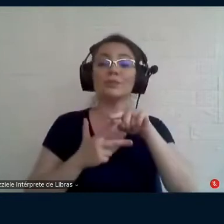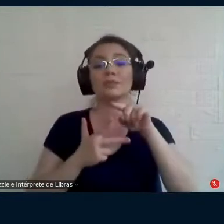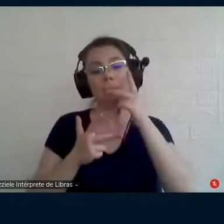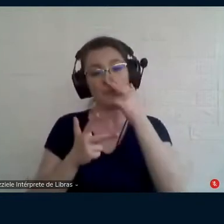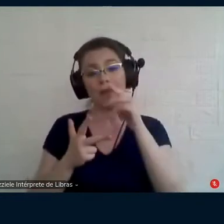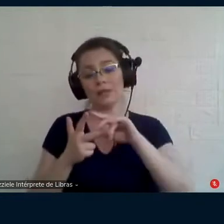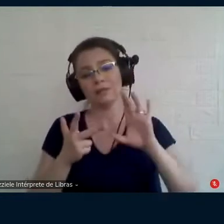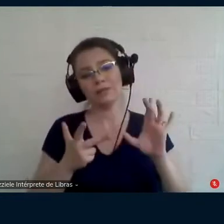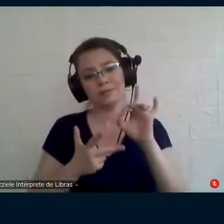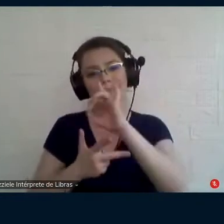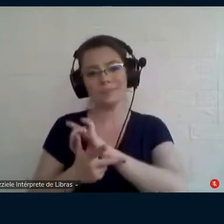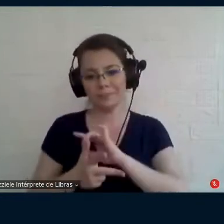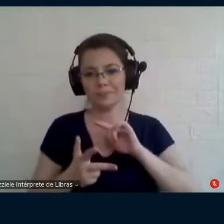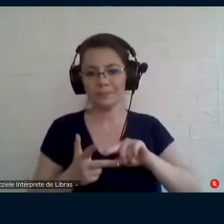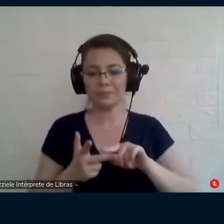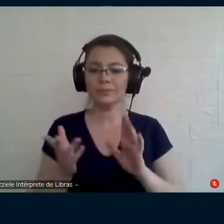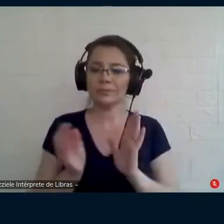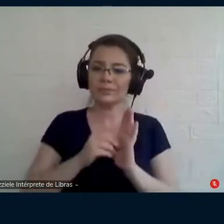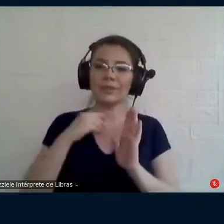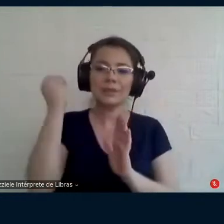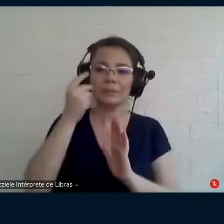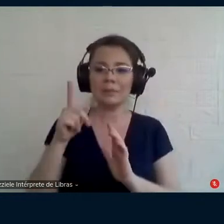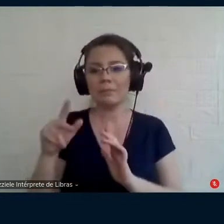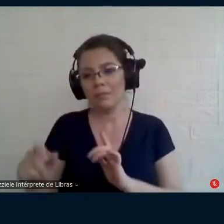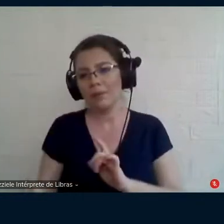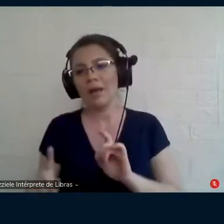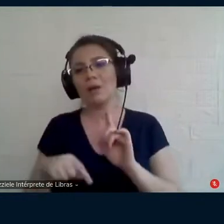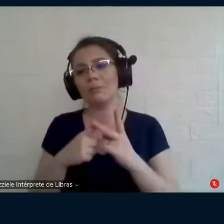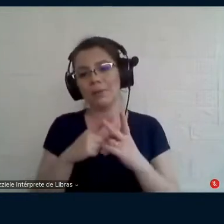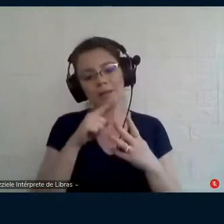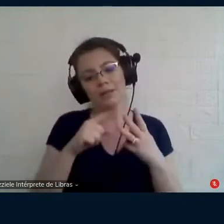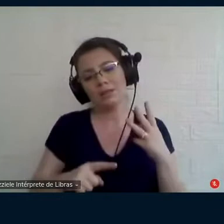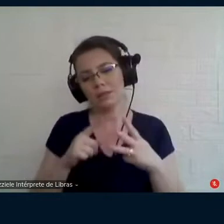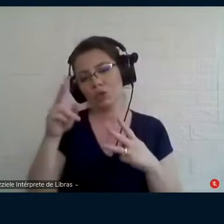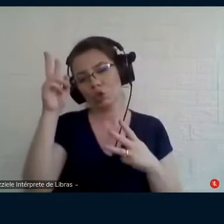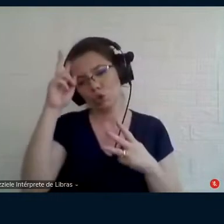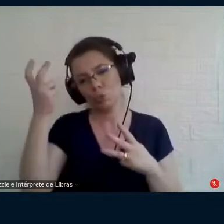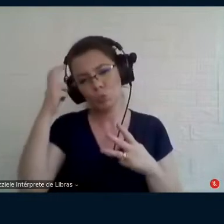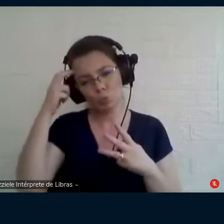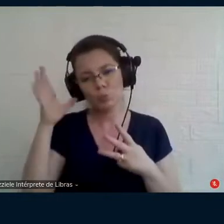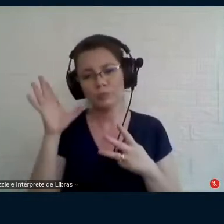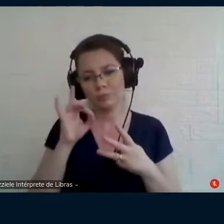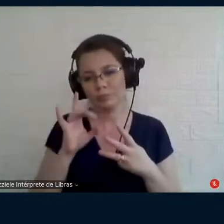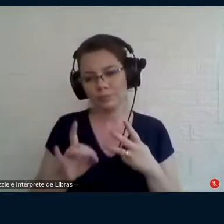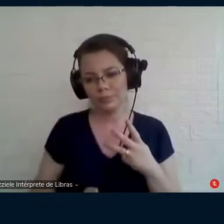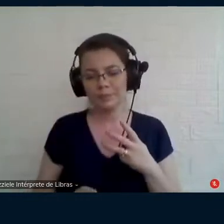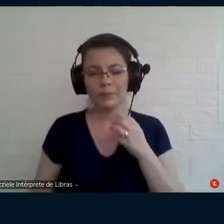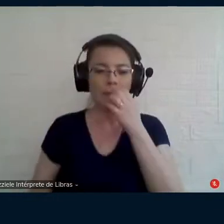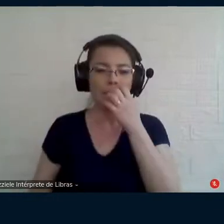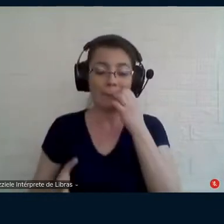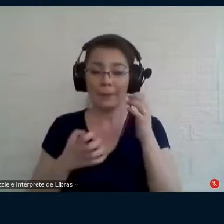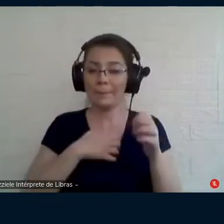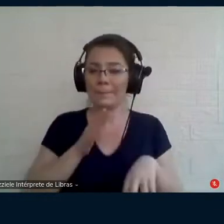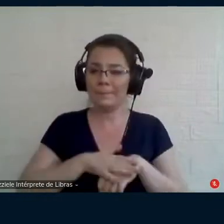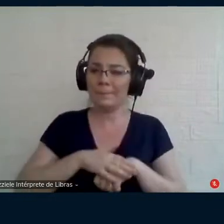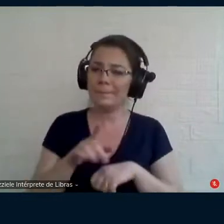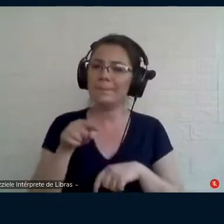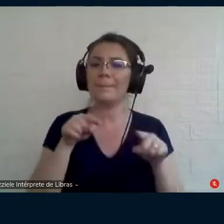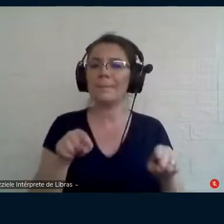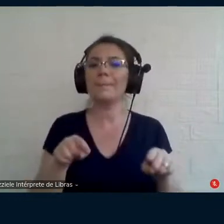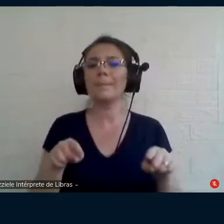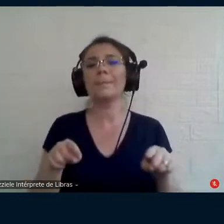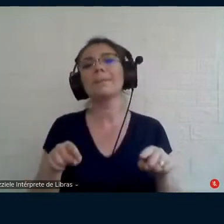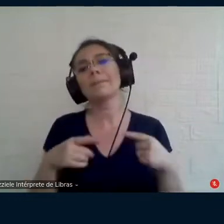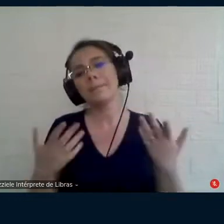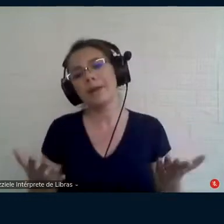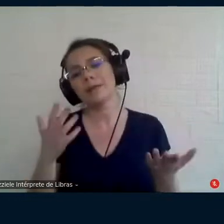a gente vai chegando na experiência e vai fazendo isso ter mais sentido exatamente pela